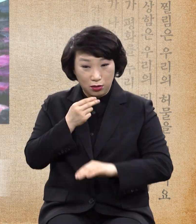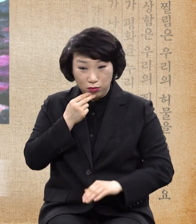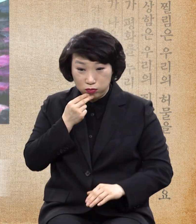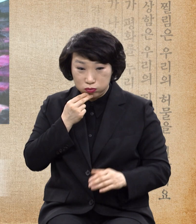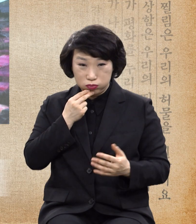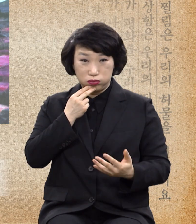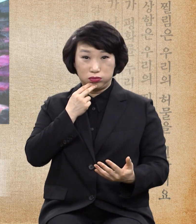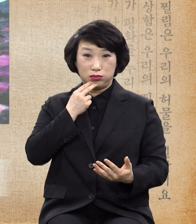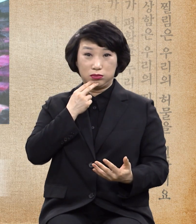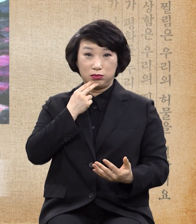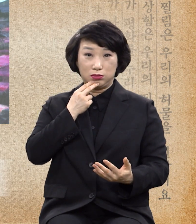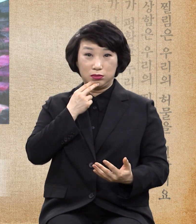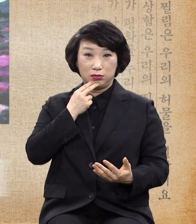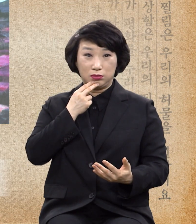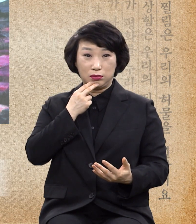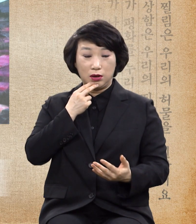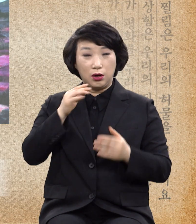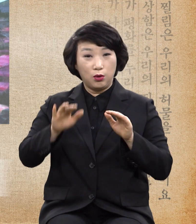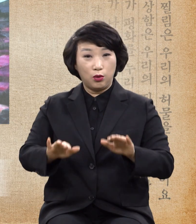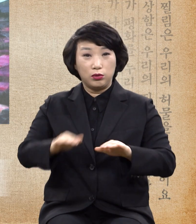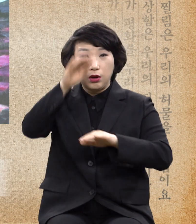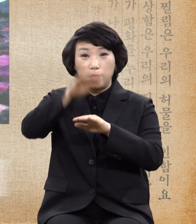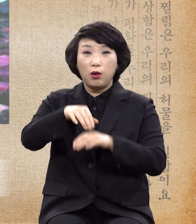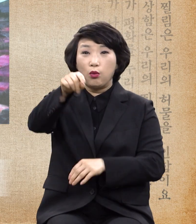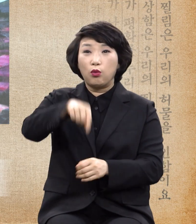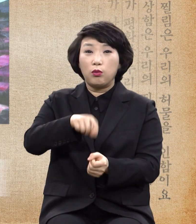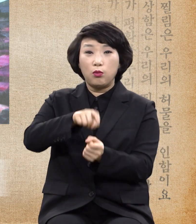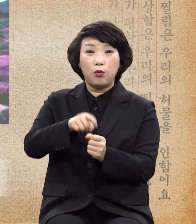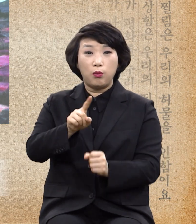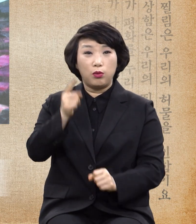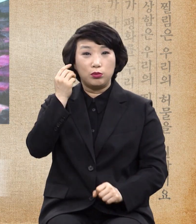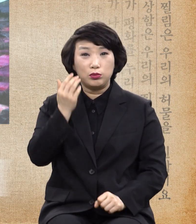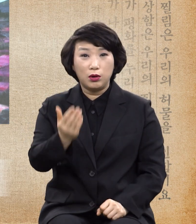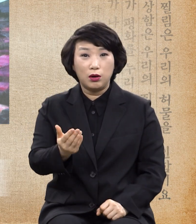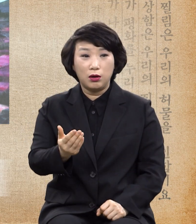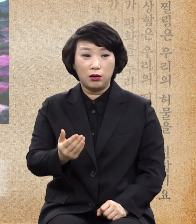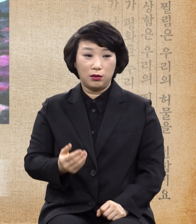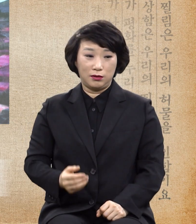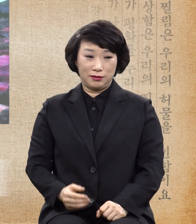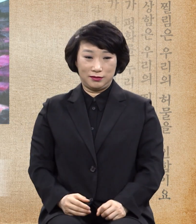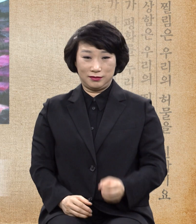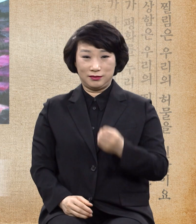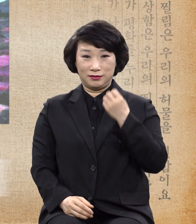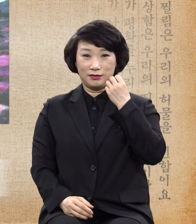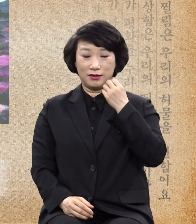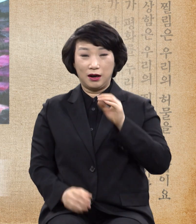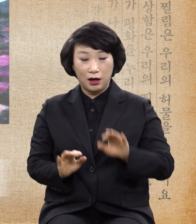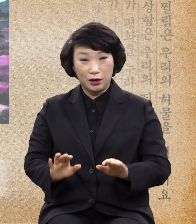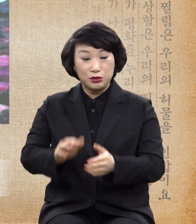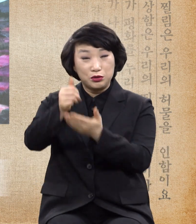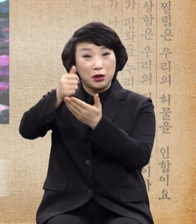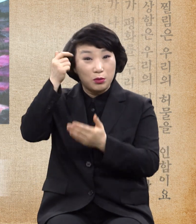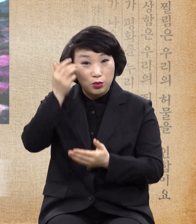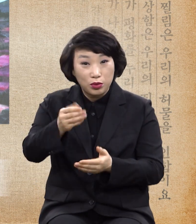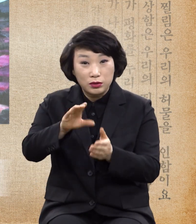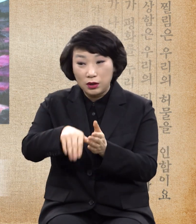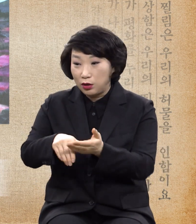오늘 뭐대로 예배하러 나왔나 라고 주님이 물으시면 오늘